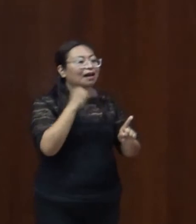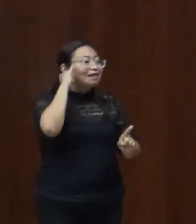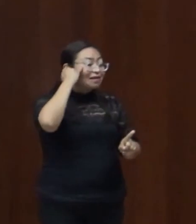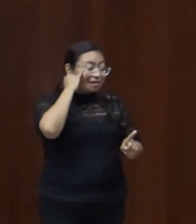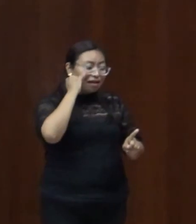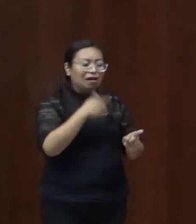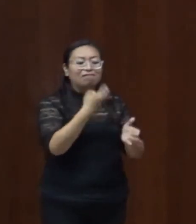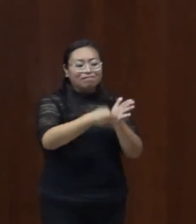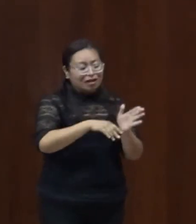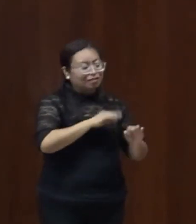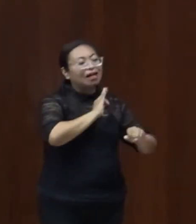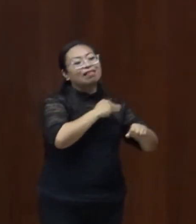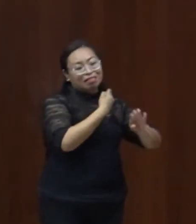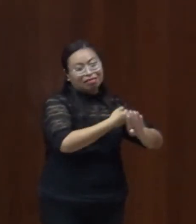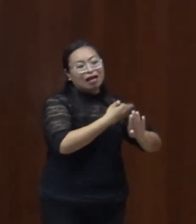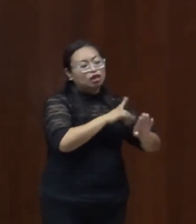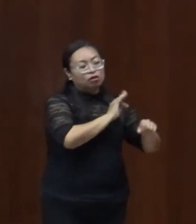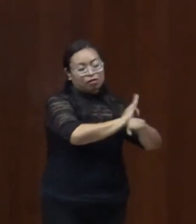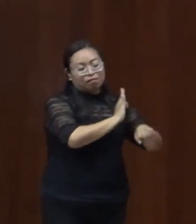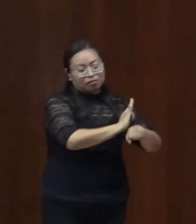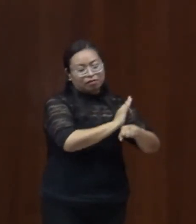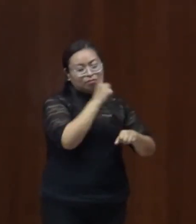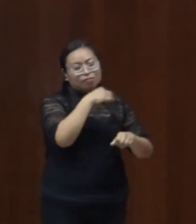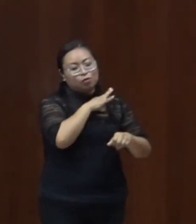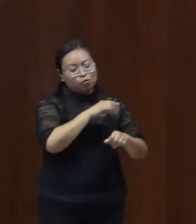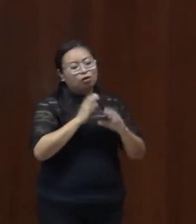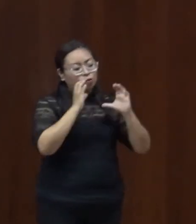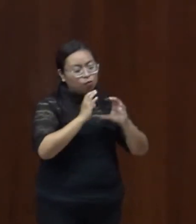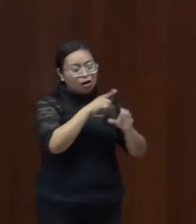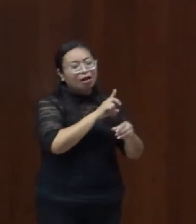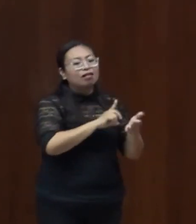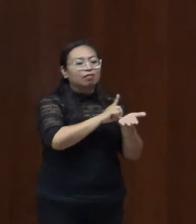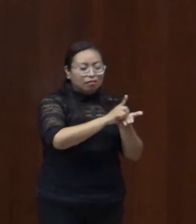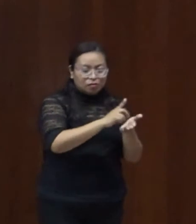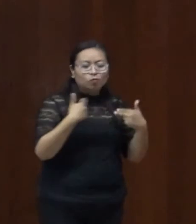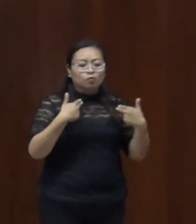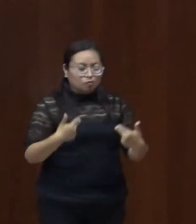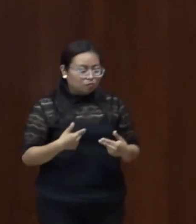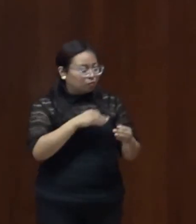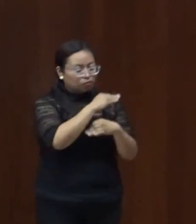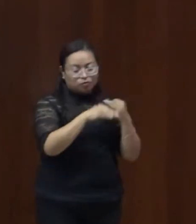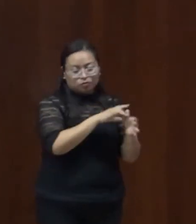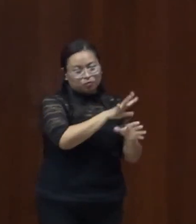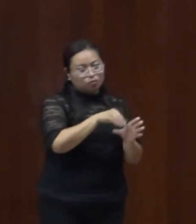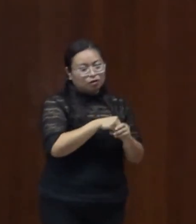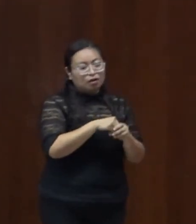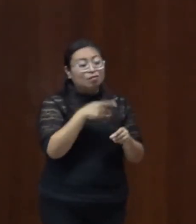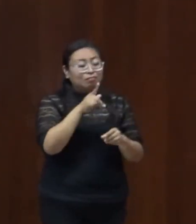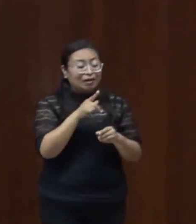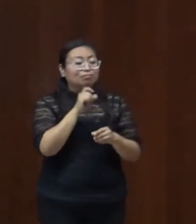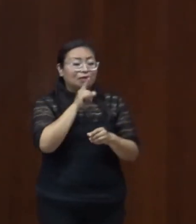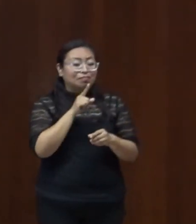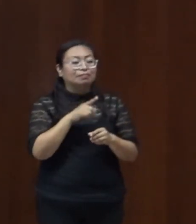proteger sus derechos y libertades fundamentales. Reitera la recomendación hecha en 2014